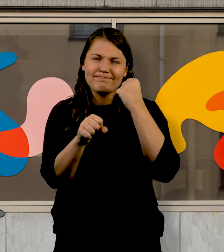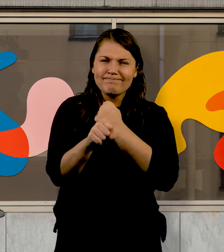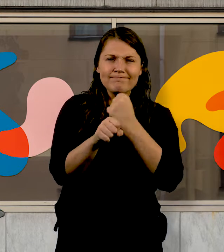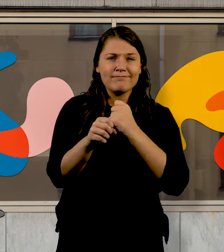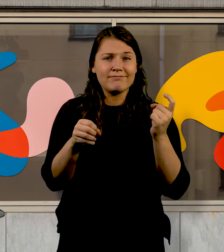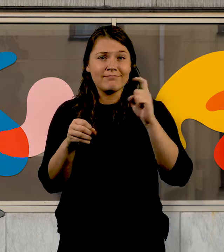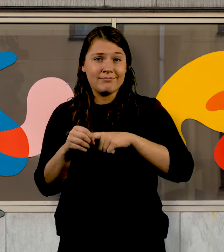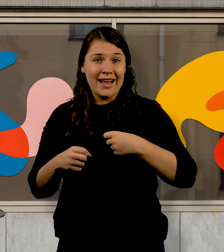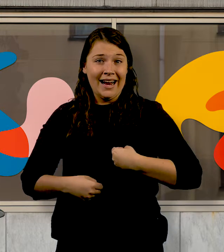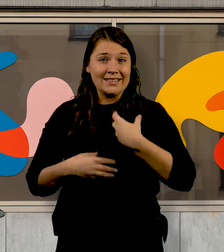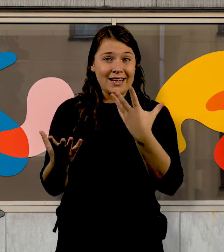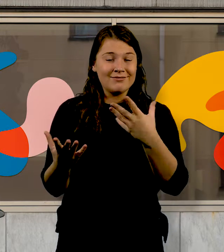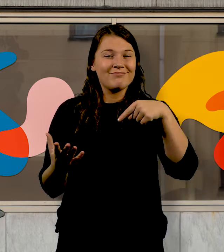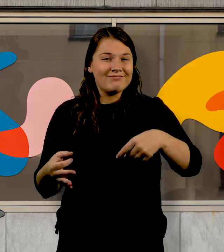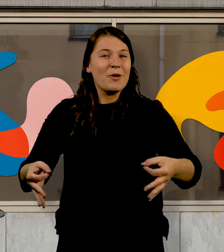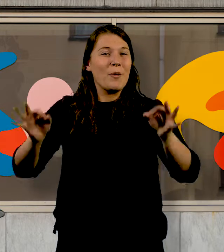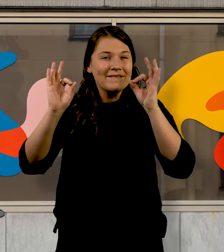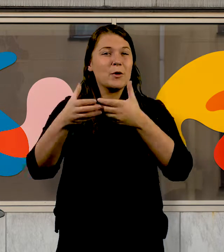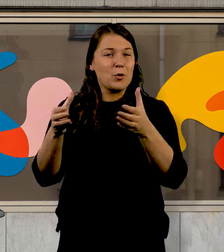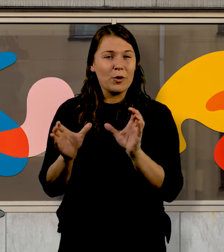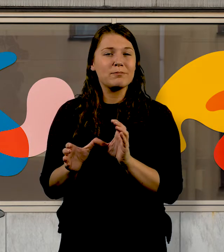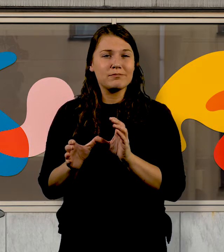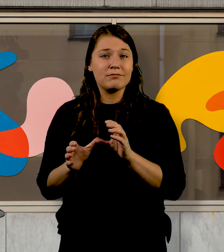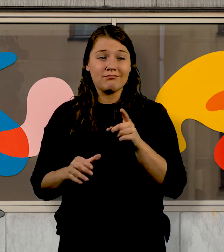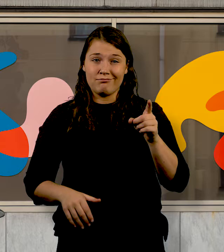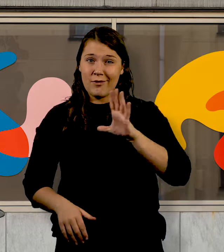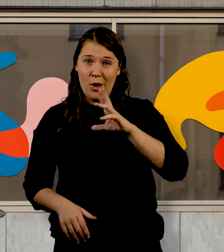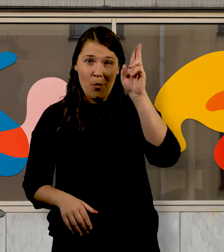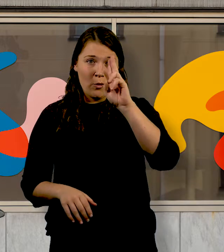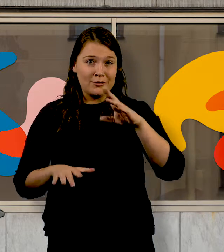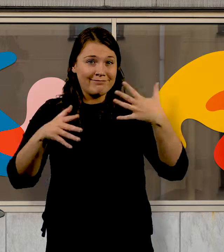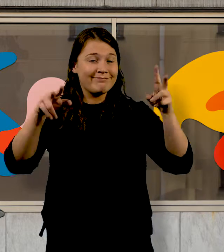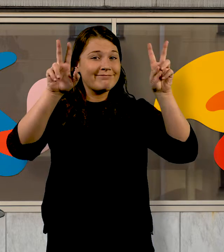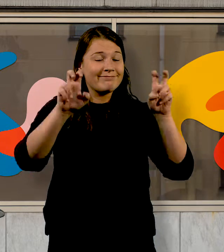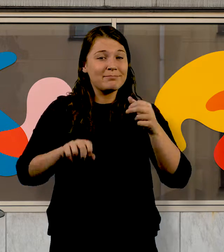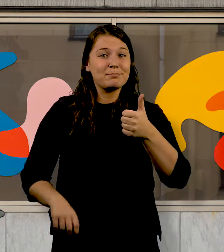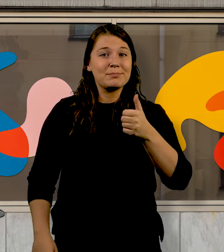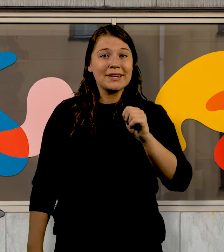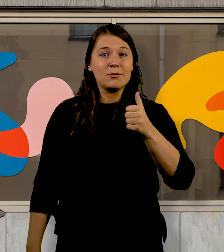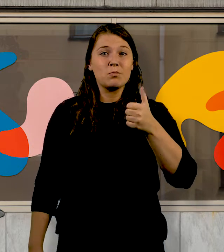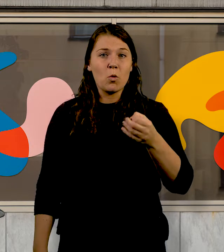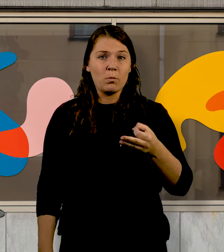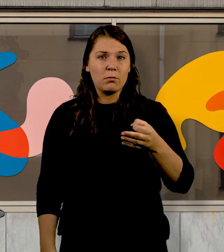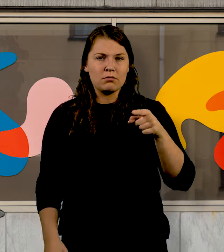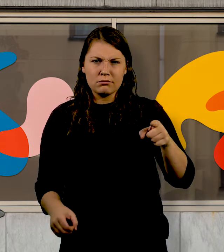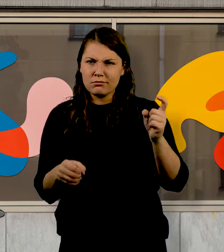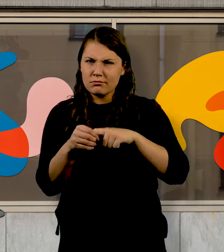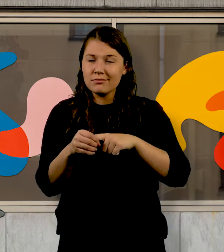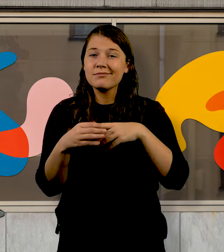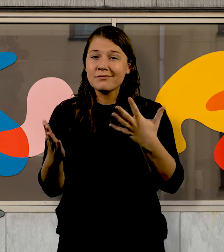länge arbetat med gestaltningar av det offentliga rummet. Hennes bebop är printad och utskuren fönsterfilm som dansar